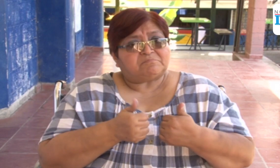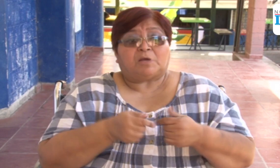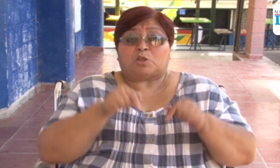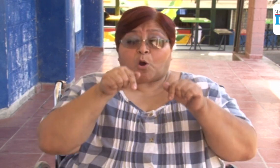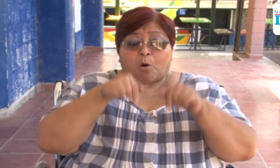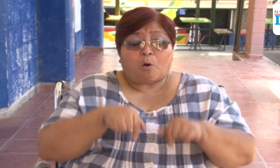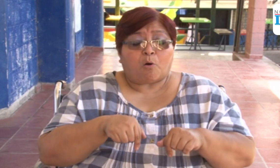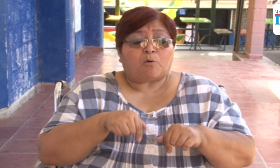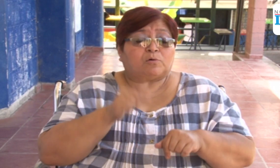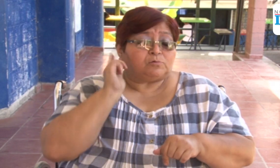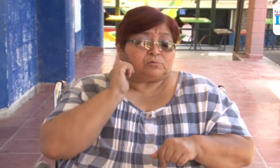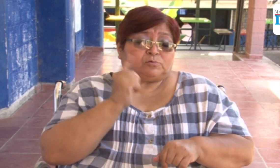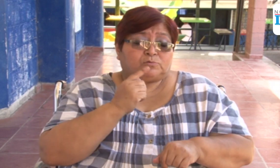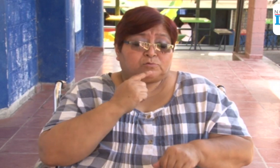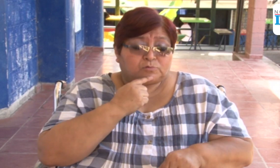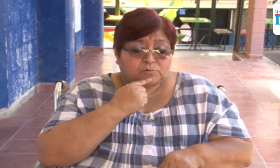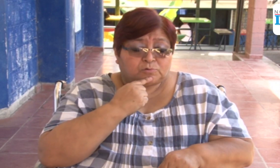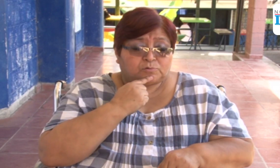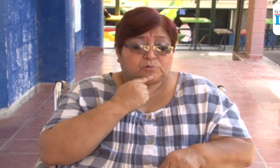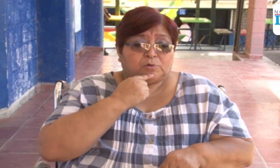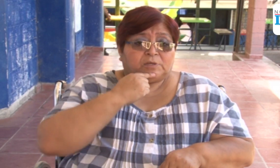Los dos